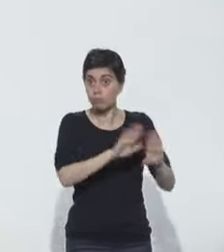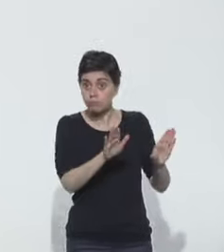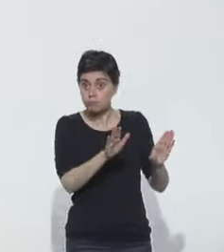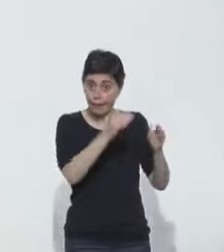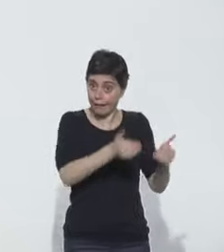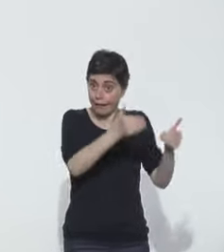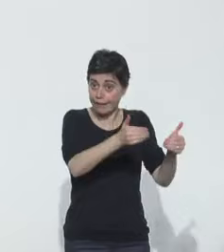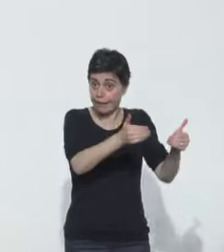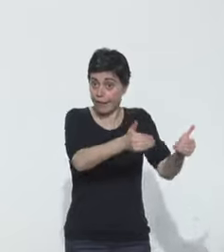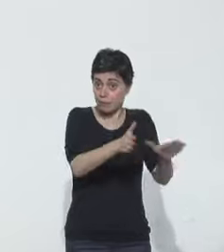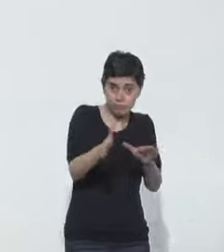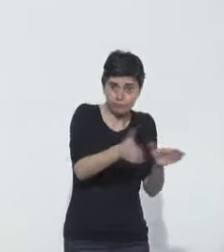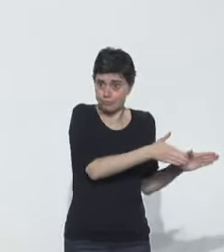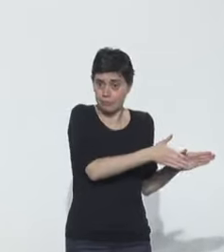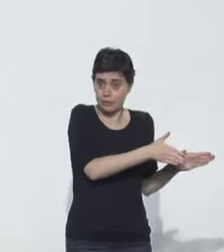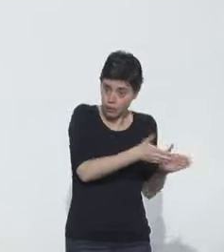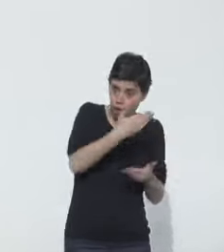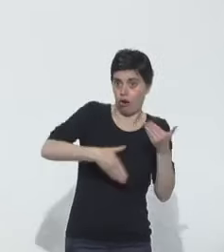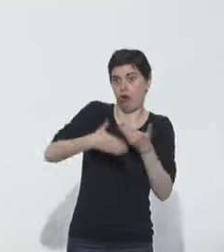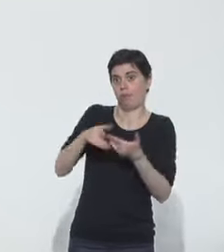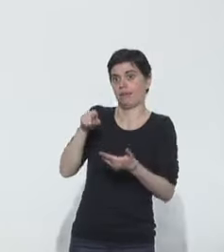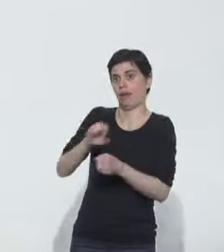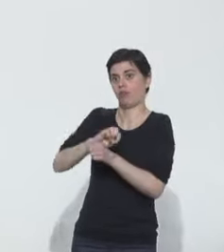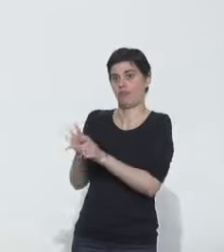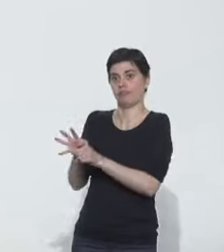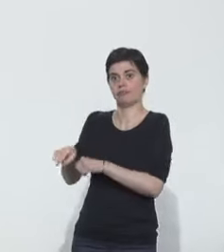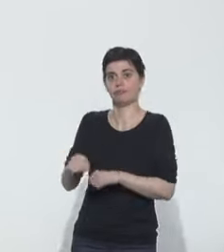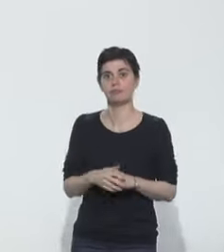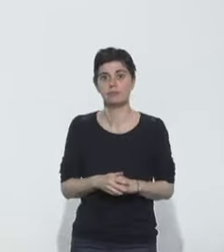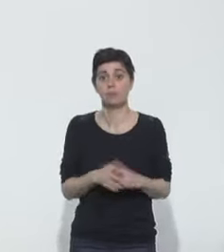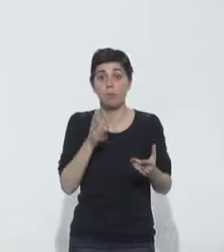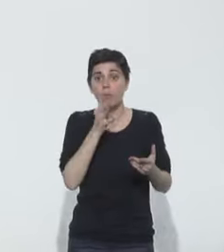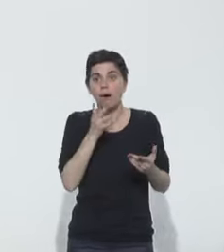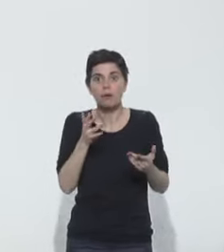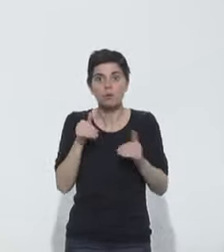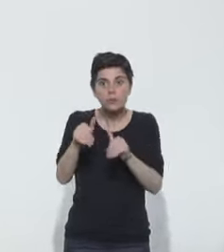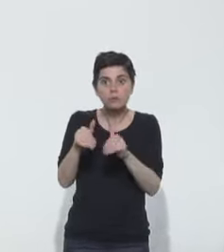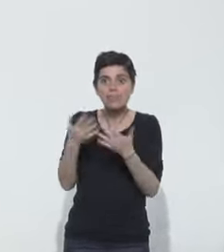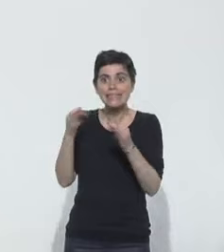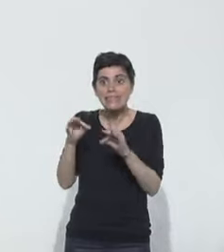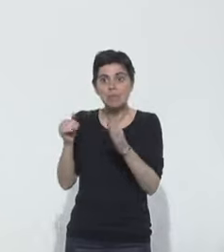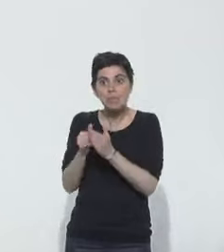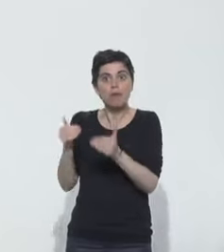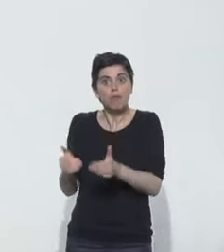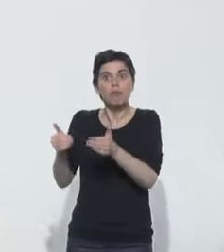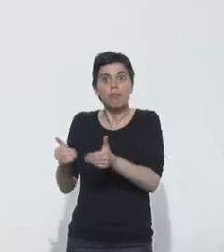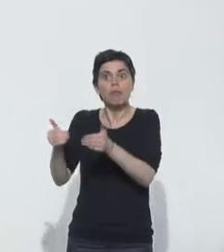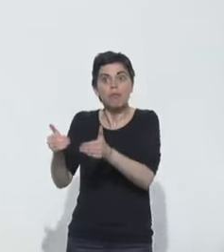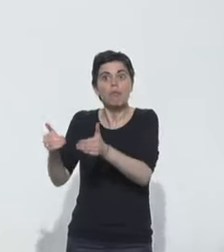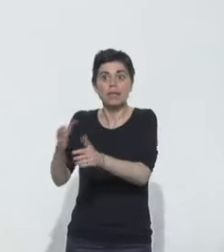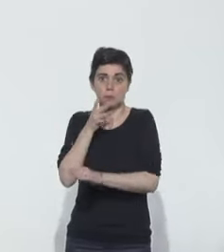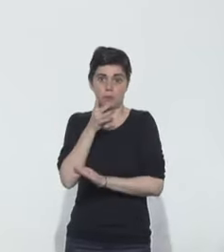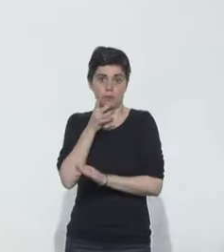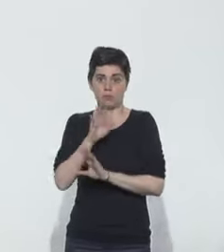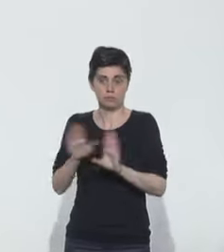en France, toute l'activité programmée, toute l'activité de chirurgie programmée. Donc nous ne pouvons pas rester à 10 000 lits indéfiniment mais aujourd'hui, nous pouvons